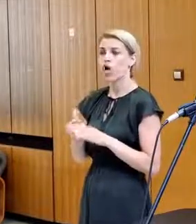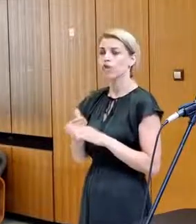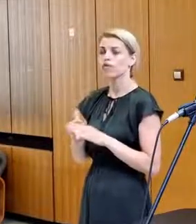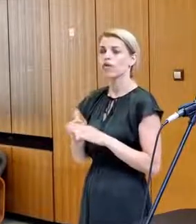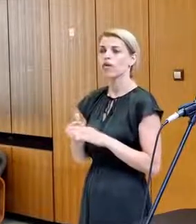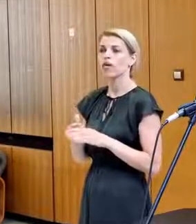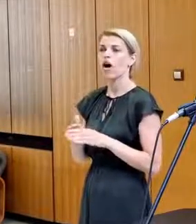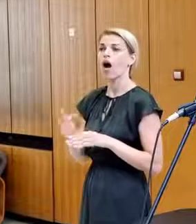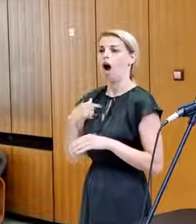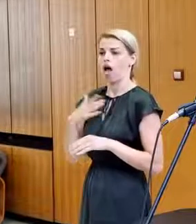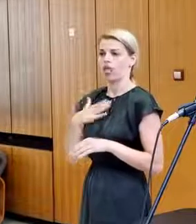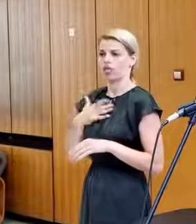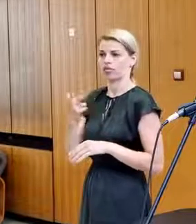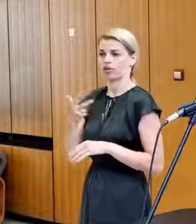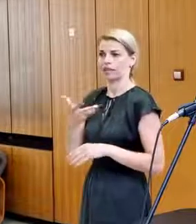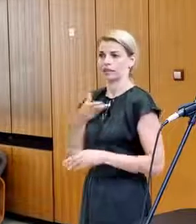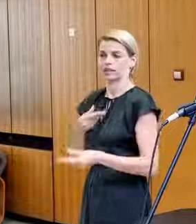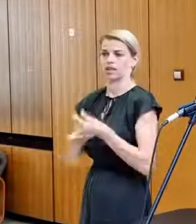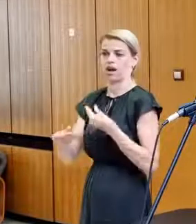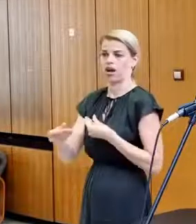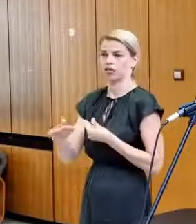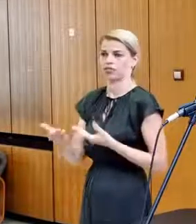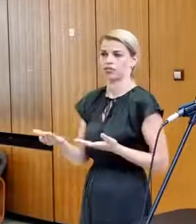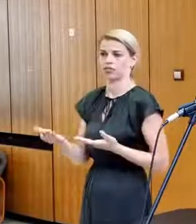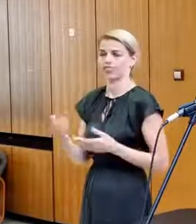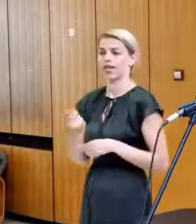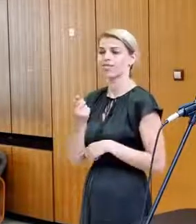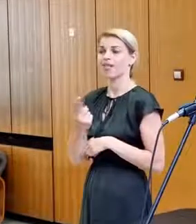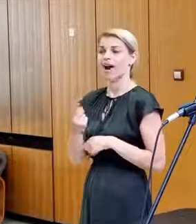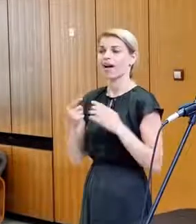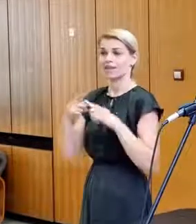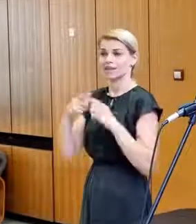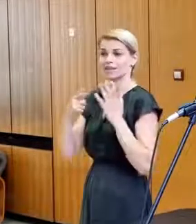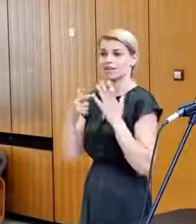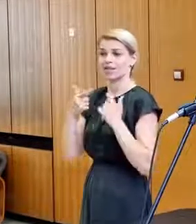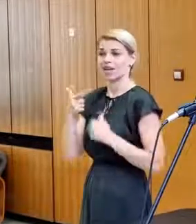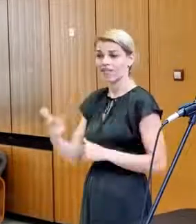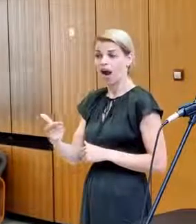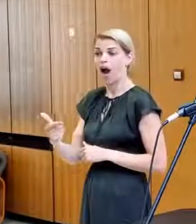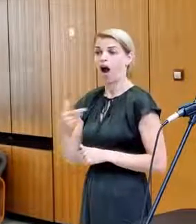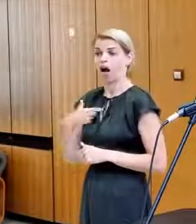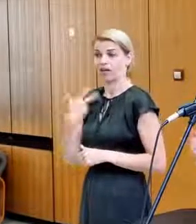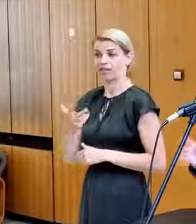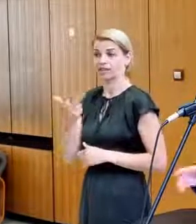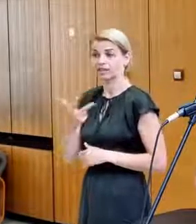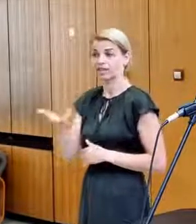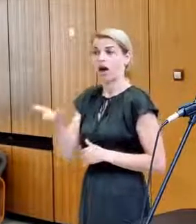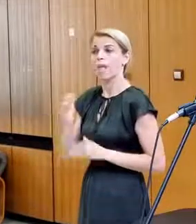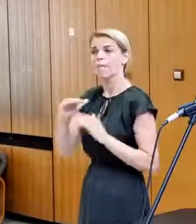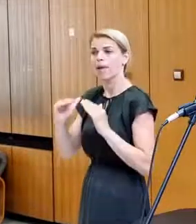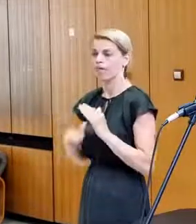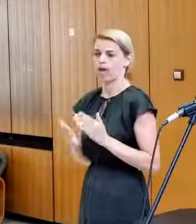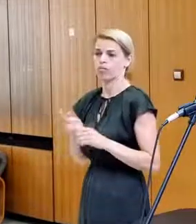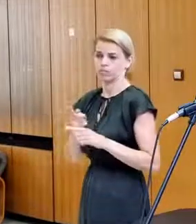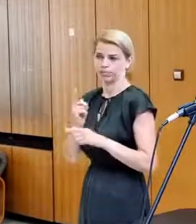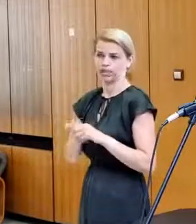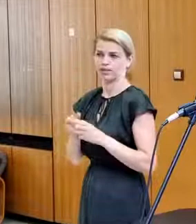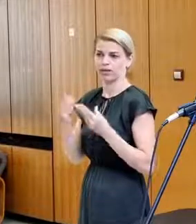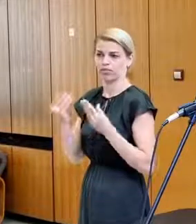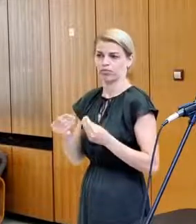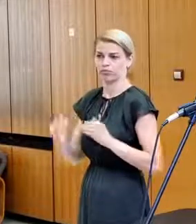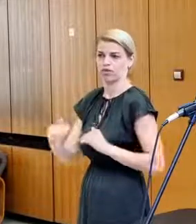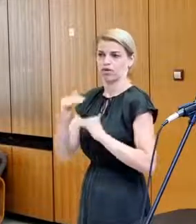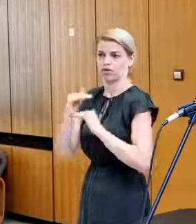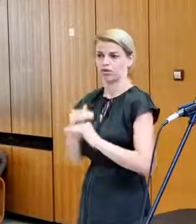za 30 našich tankov T-72, lebo to vojenský nemá zmysel. Takže rokujeme ďalej a ja si veľmi vážim